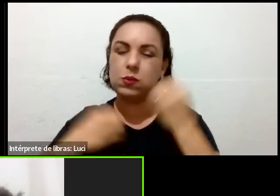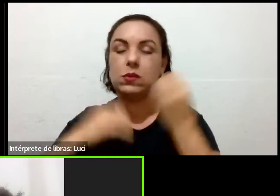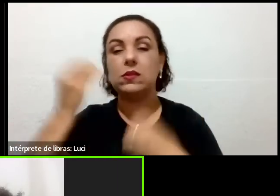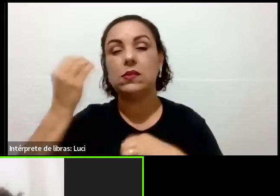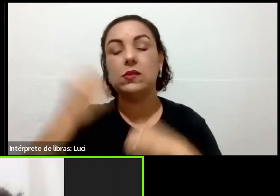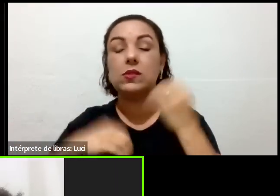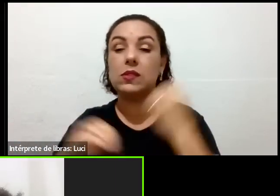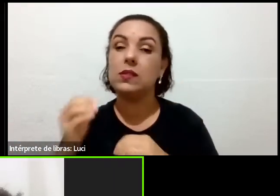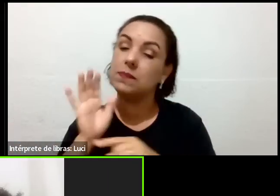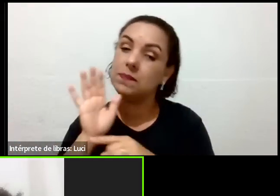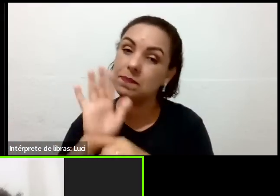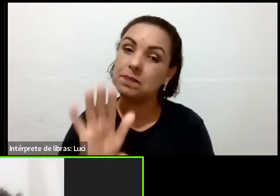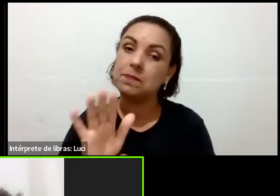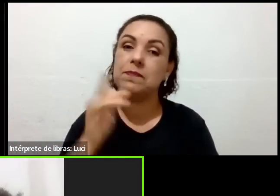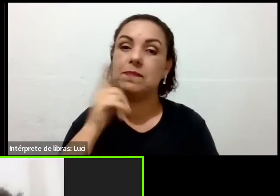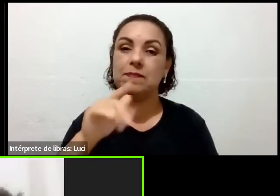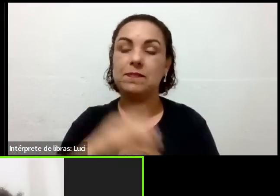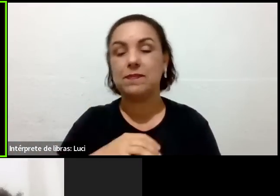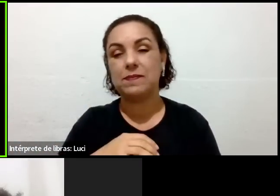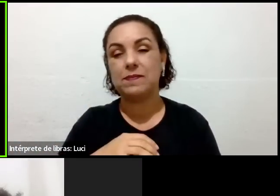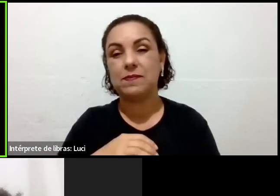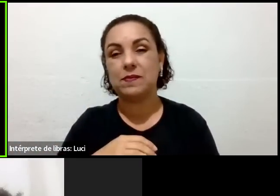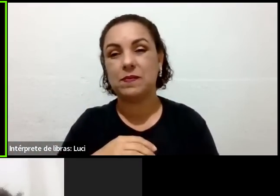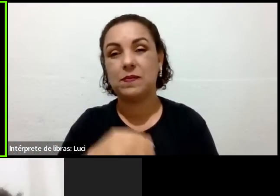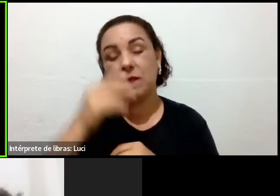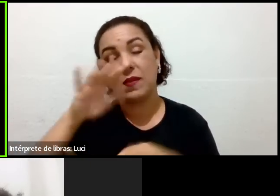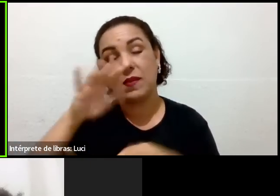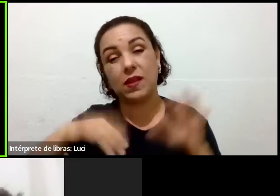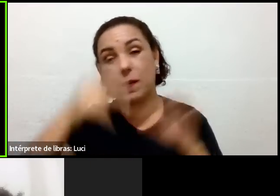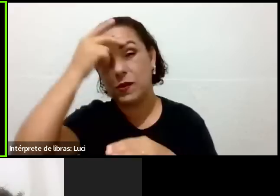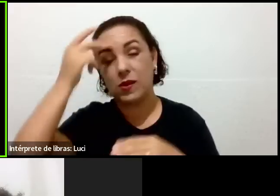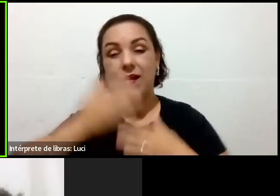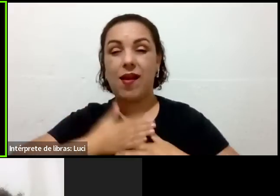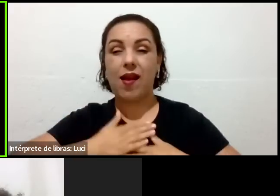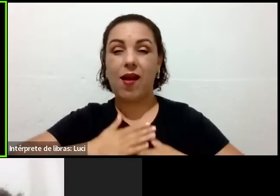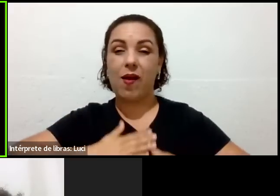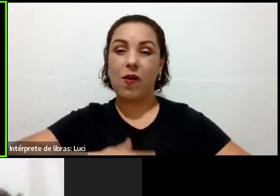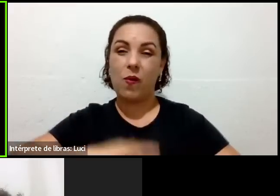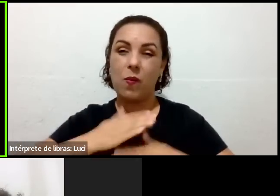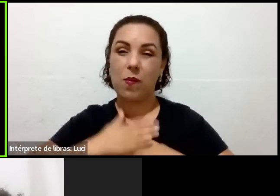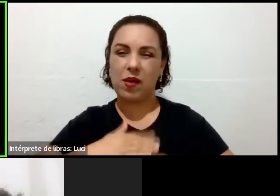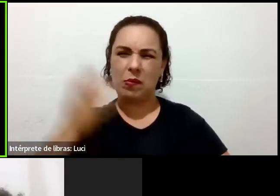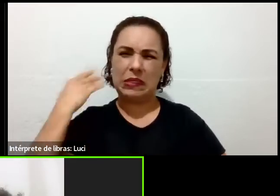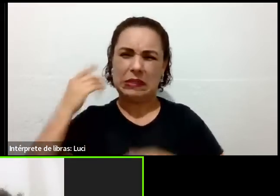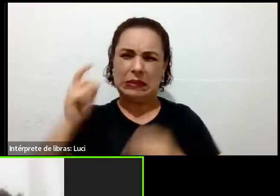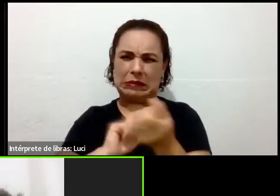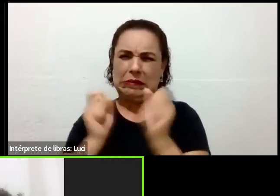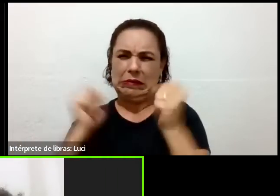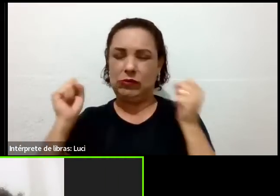crises de ansiedade, ou se tiveram foram pequenas, pessoas que saíram da depressão,